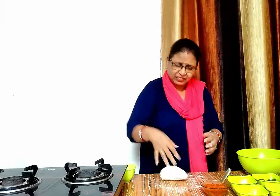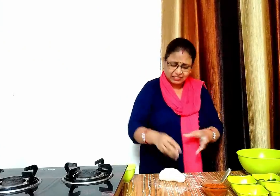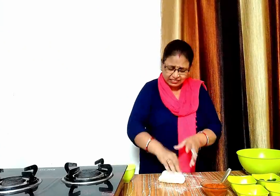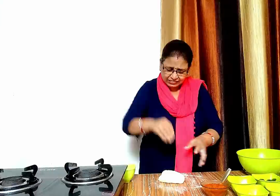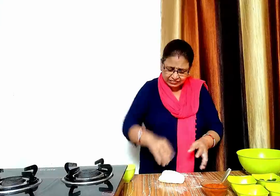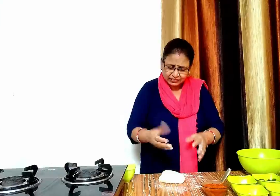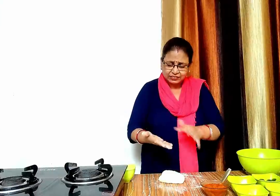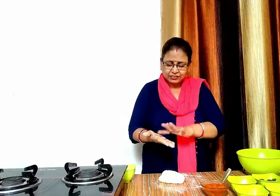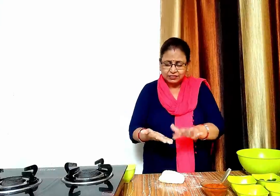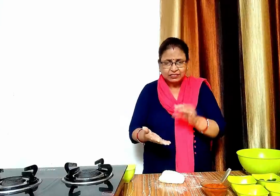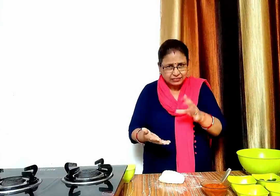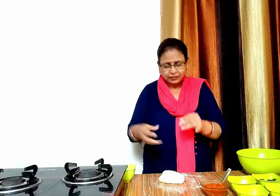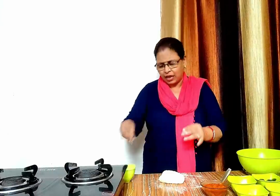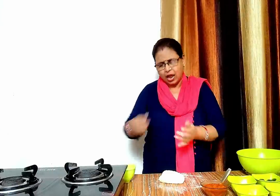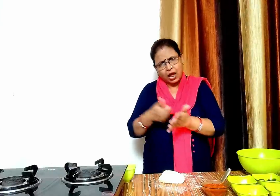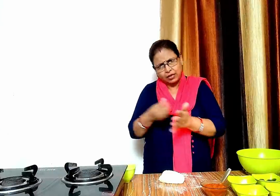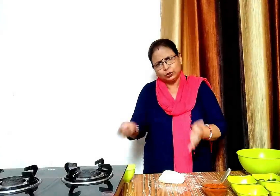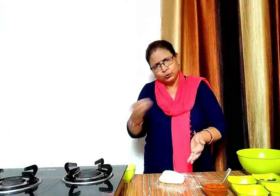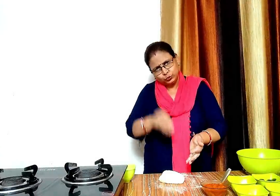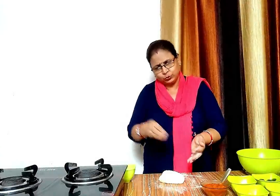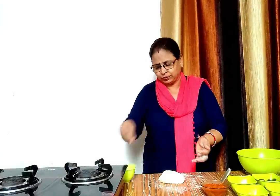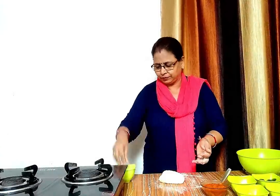अगर डूआ हाथ पर शिपके तो थोड़ा से मैदा हाथ पर ले सकते हैं